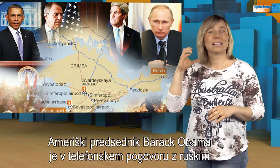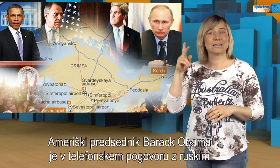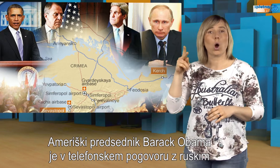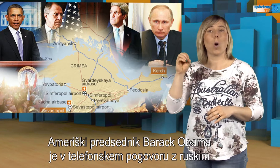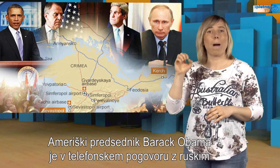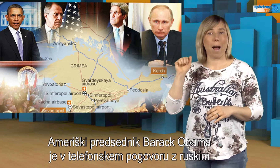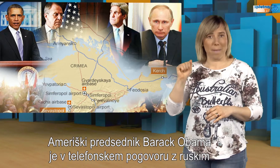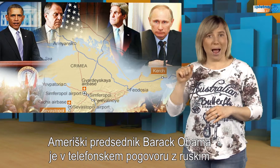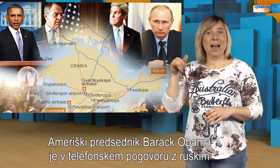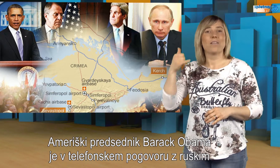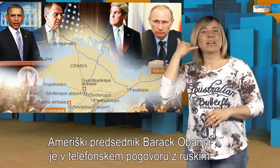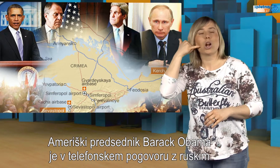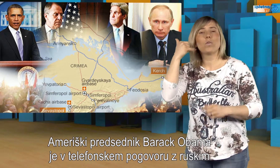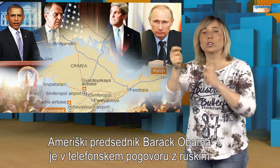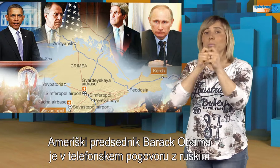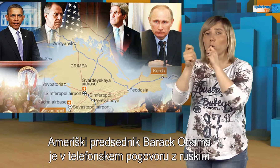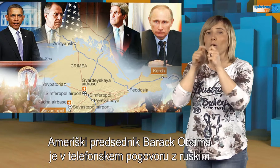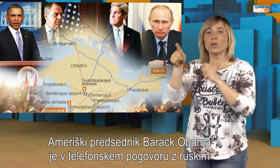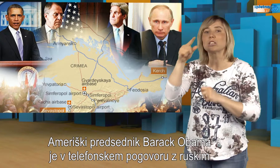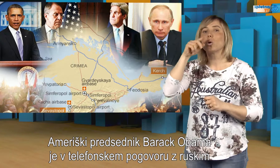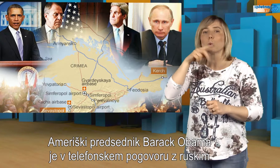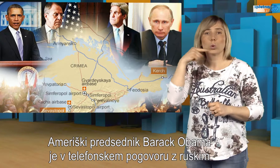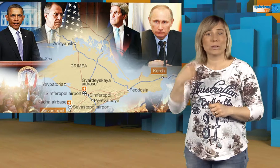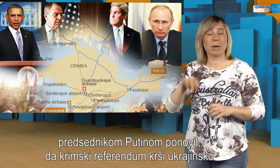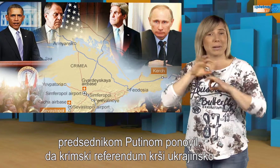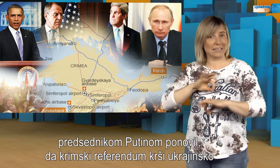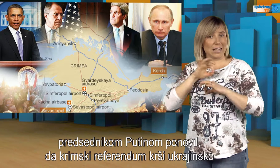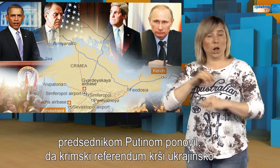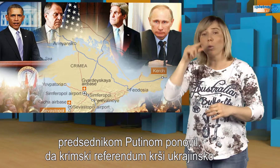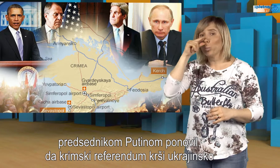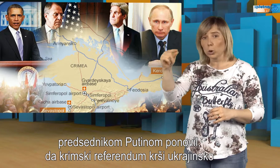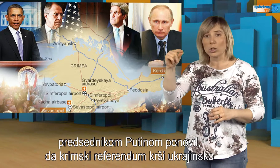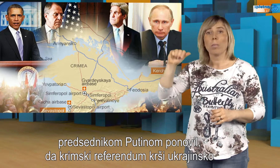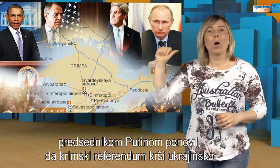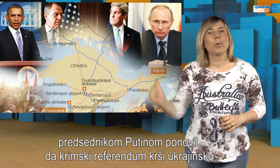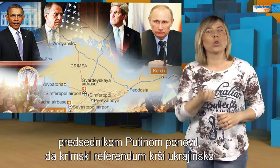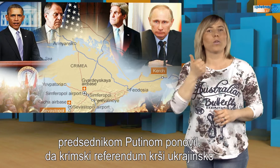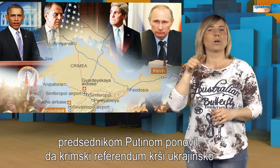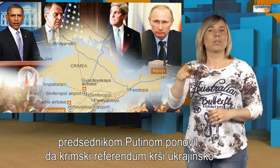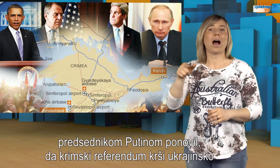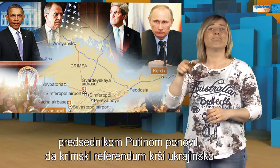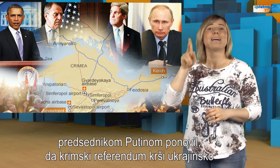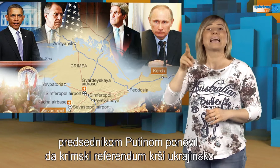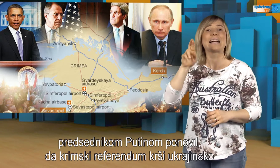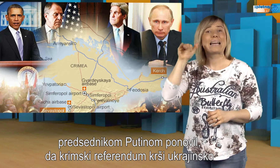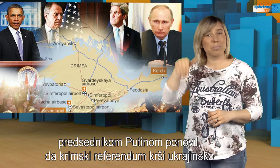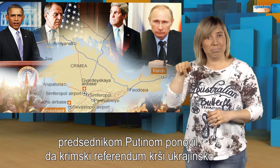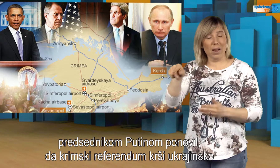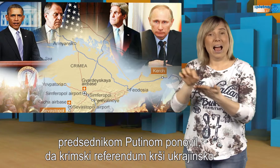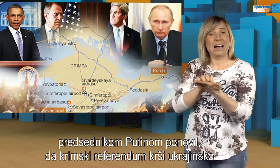je v telefonskem pogovoru z ruskim predsednikom Putinom ponovil, da krimski referendum krši Ukrajinsko ustavo in da ga